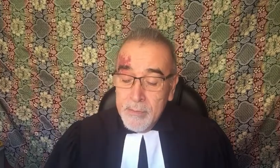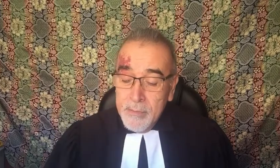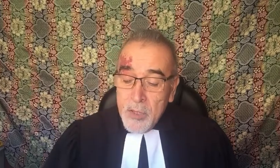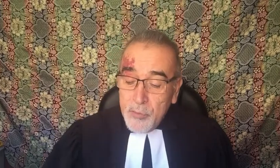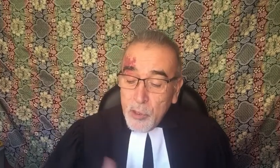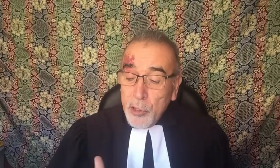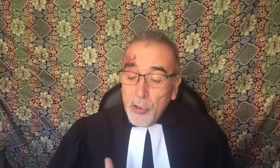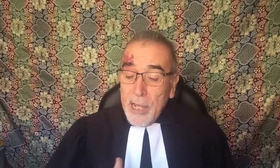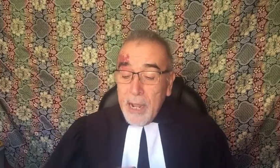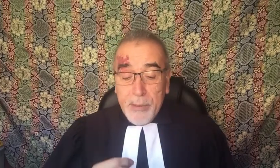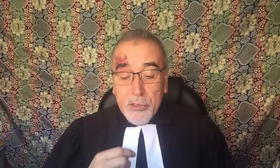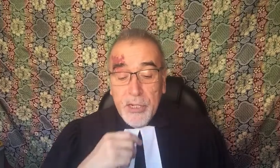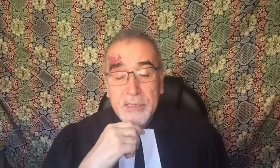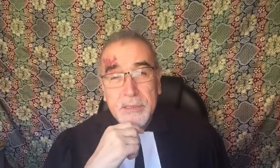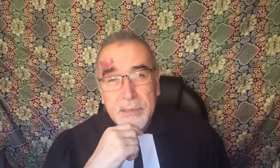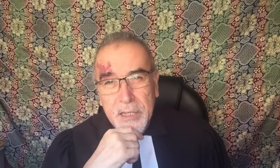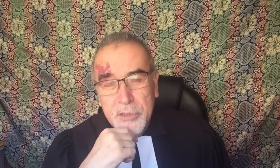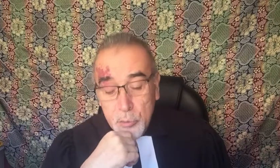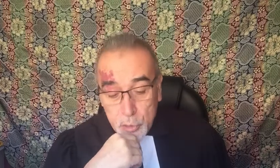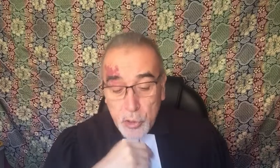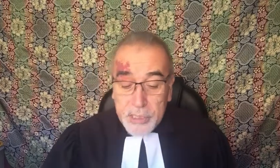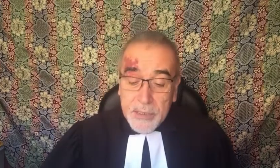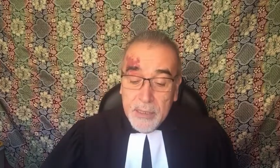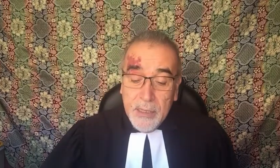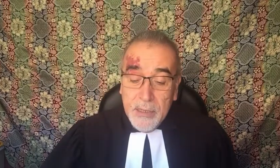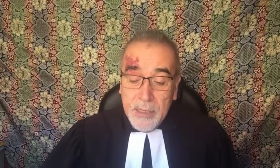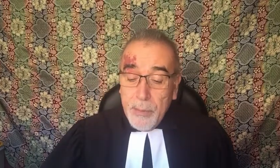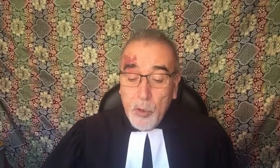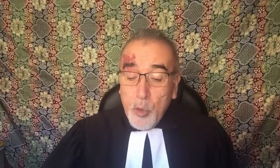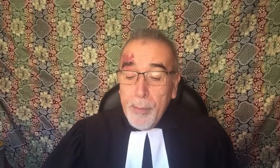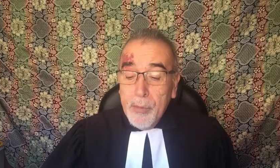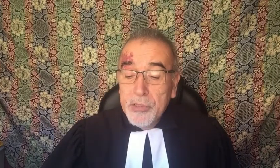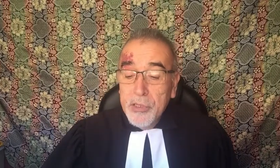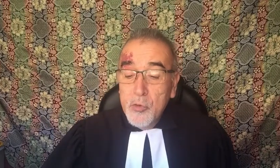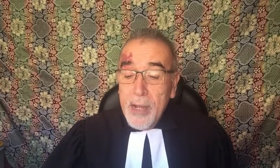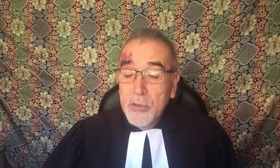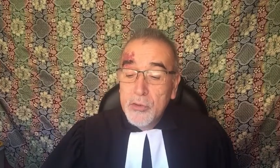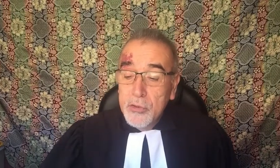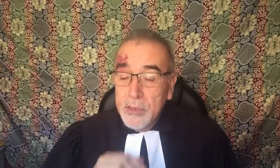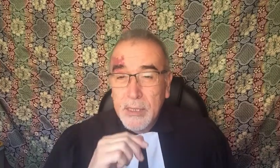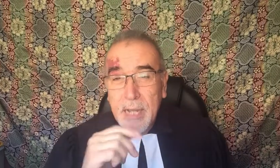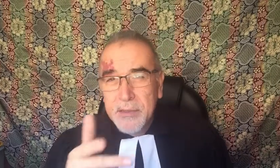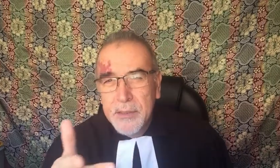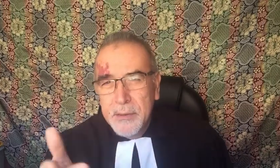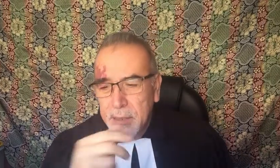Es bueno recordar a personas e instituciones que se preocupan por seres humanos que nacen en